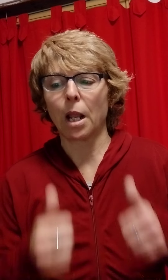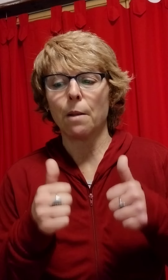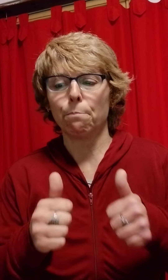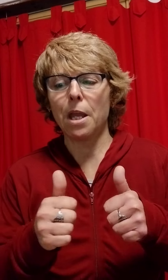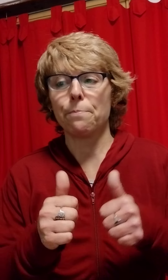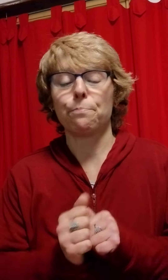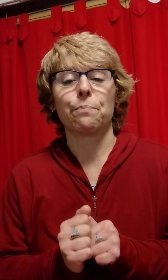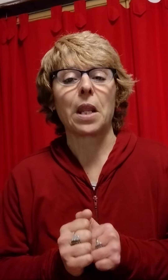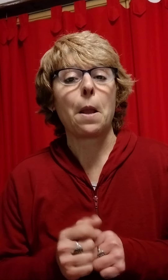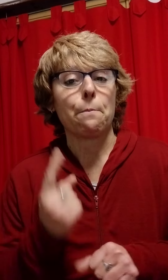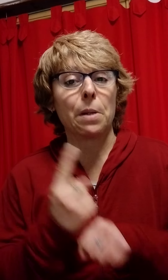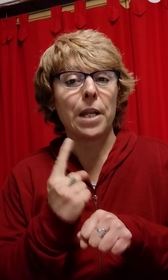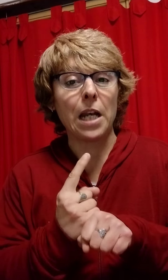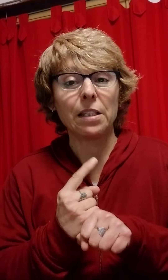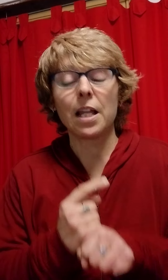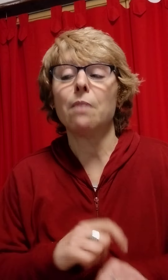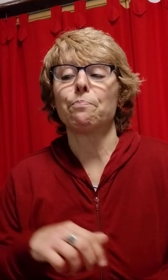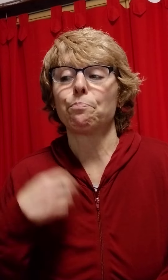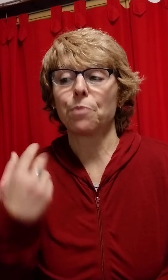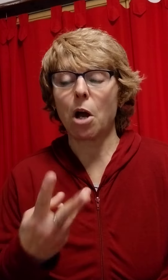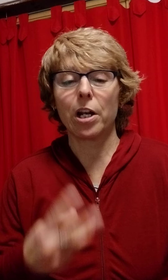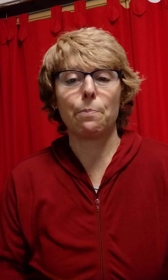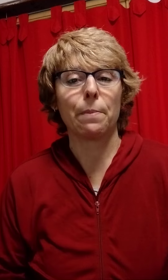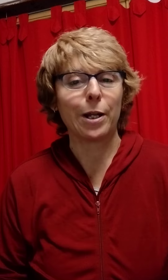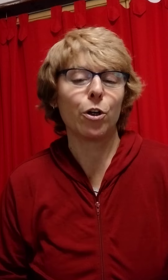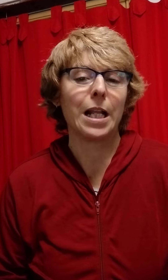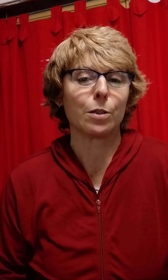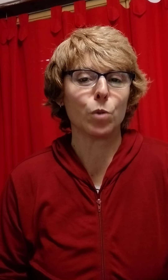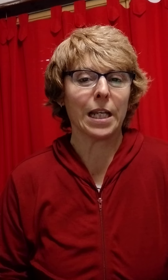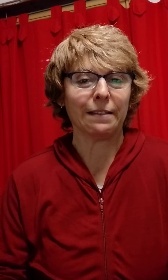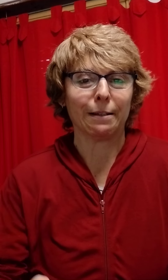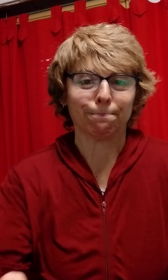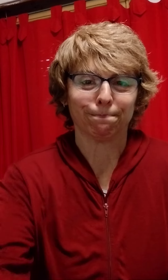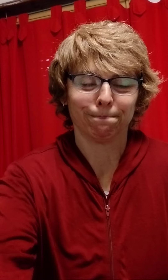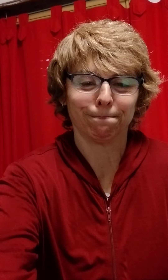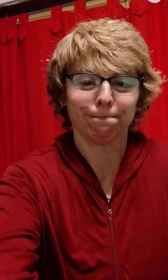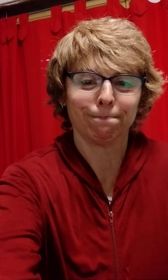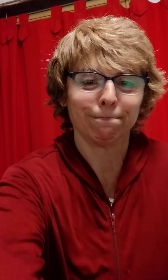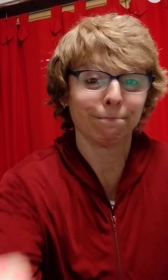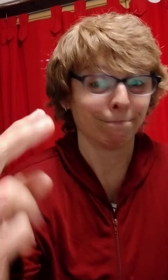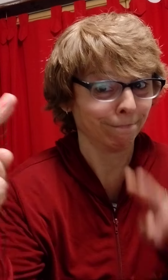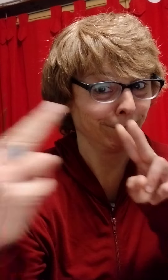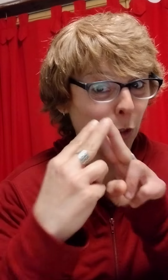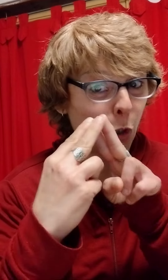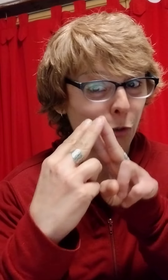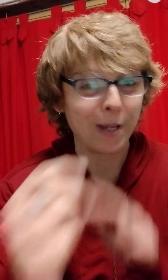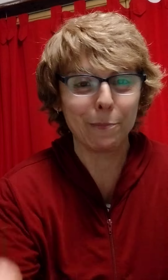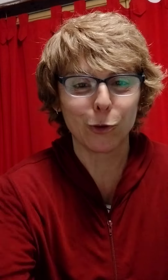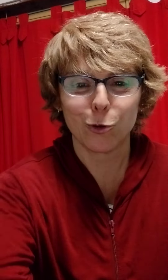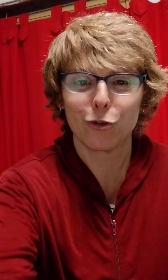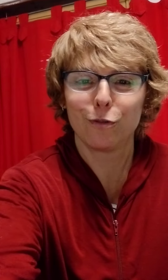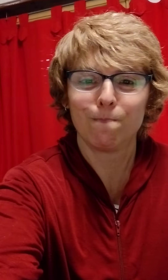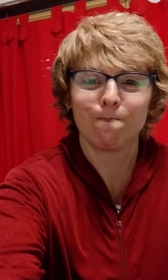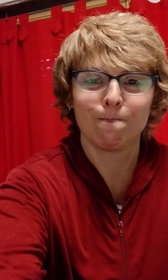Bien. Primera lista. Ahora les preparo la segunda lista. Nos vemos. vemos. Chau.